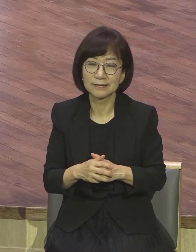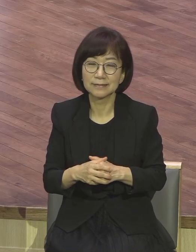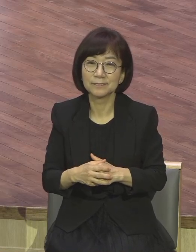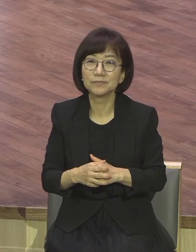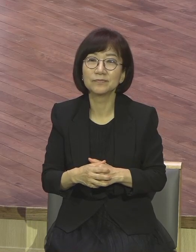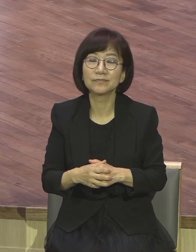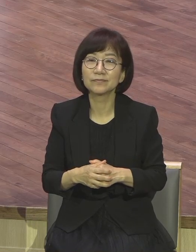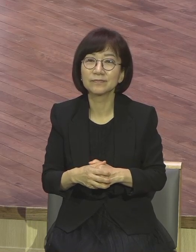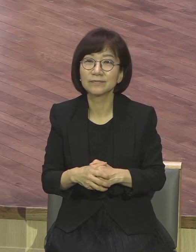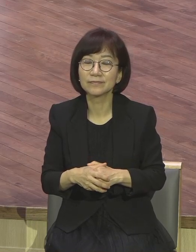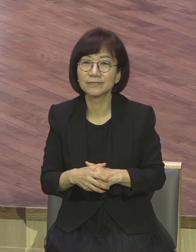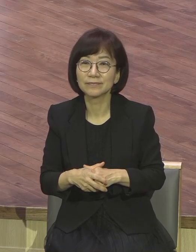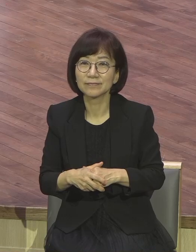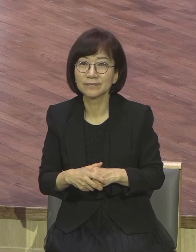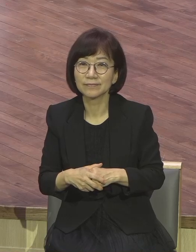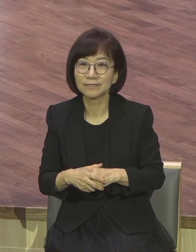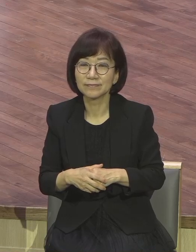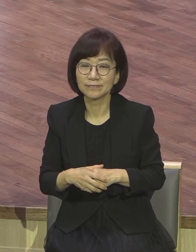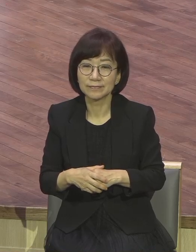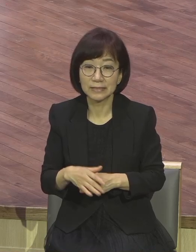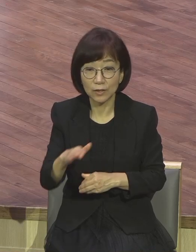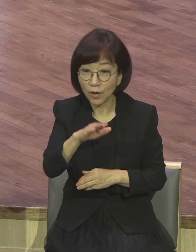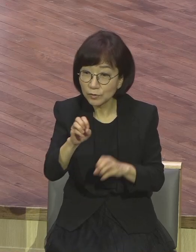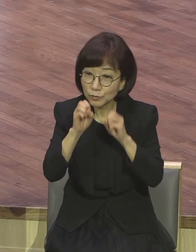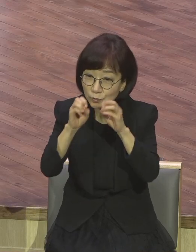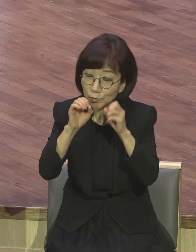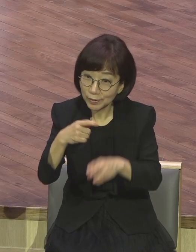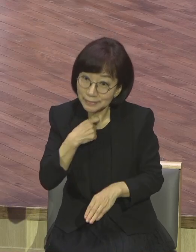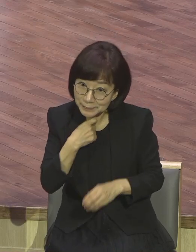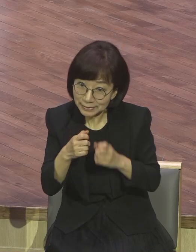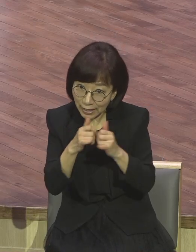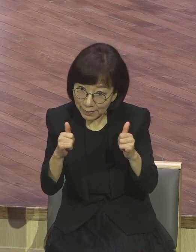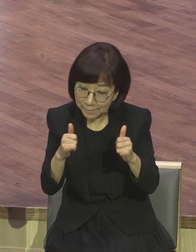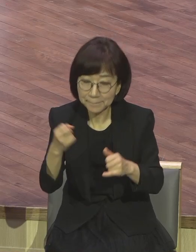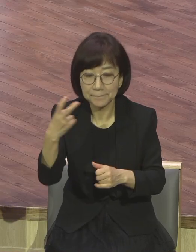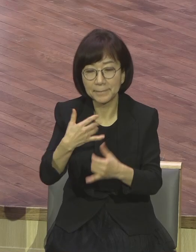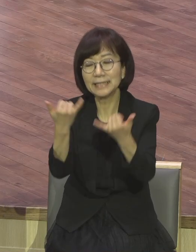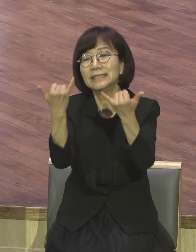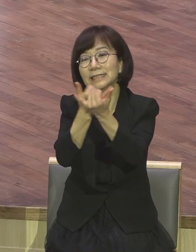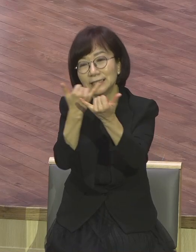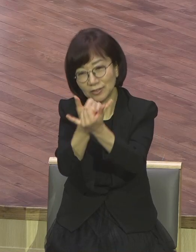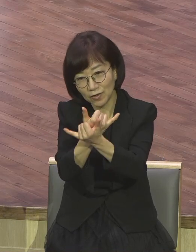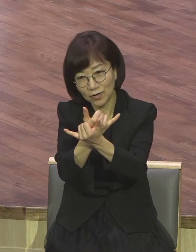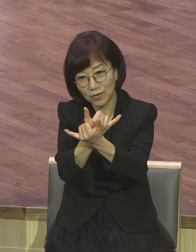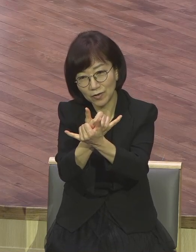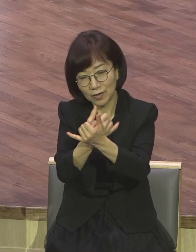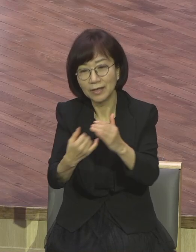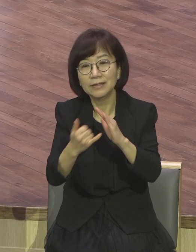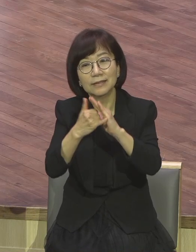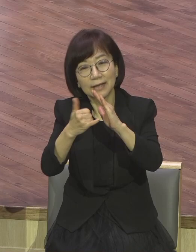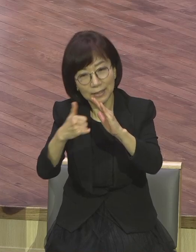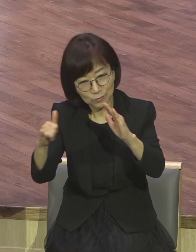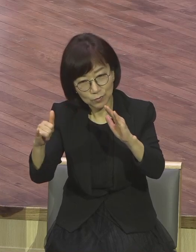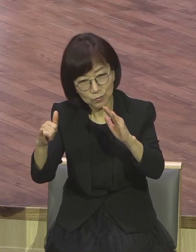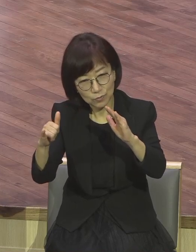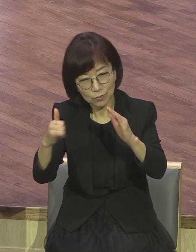그래서 여러분이 전도 대상자를 두고 특별히 일가 친척들 중요합니다. 일가 친척들 그게 아주